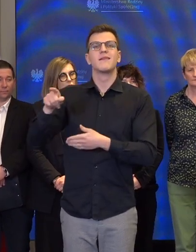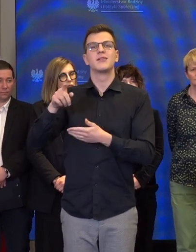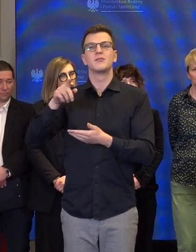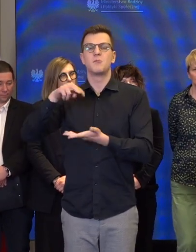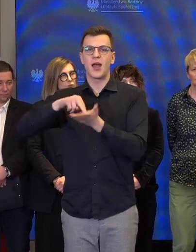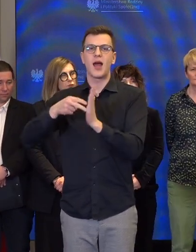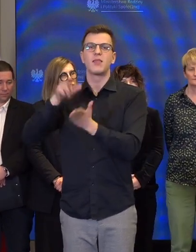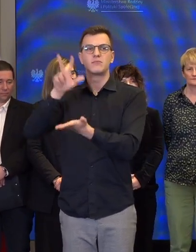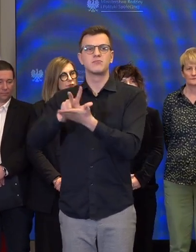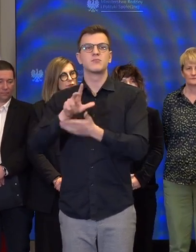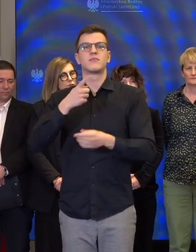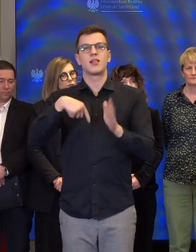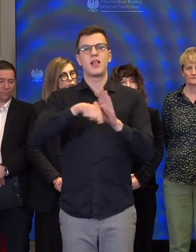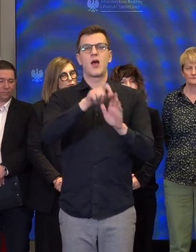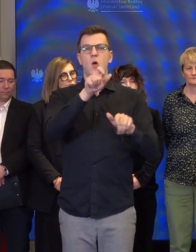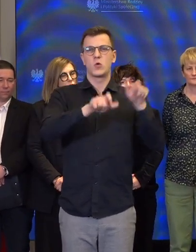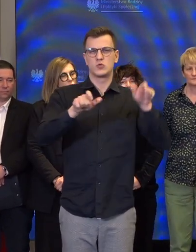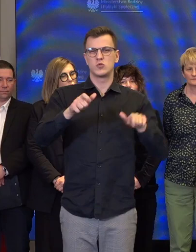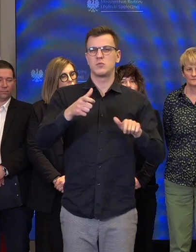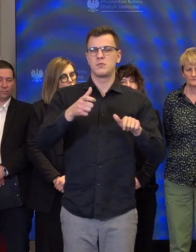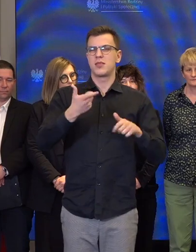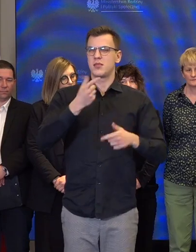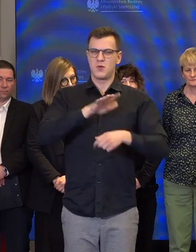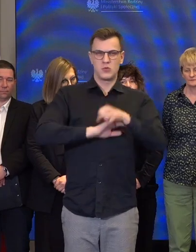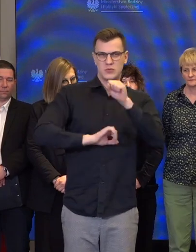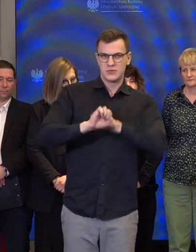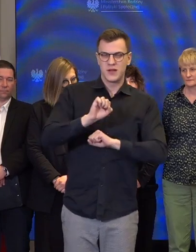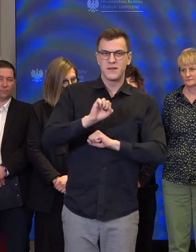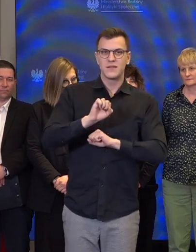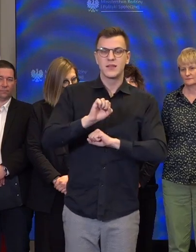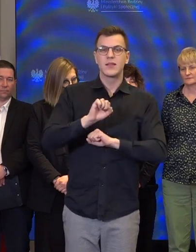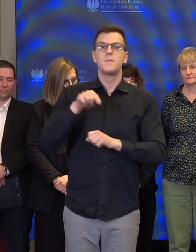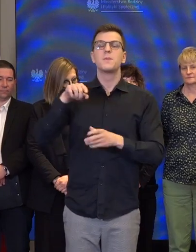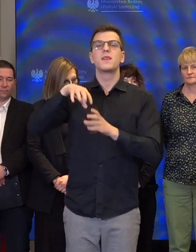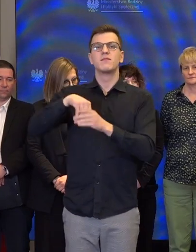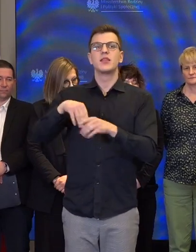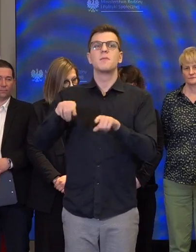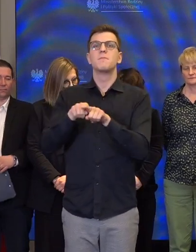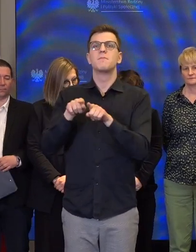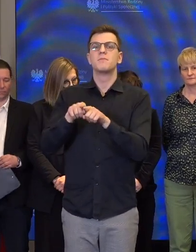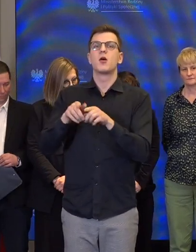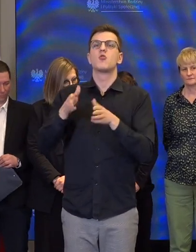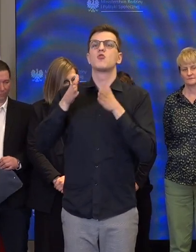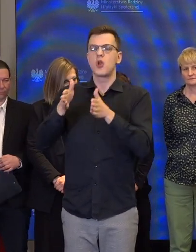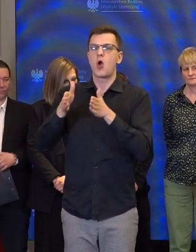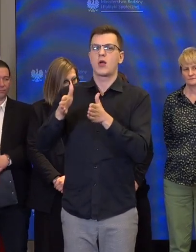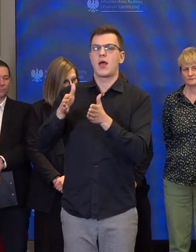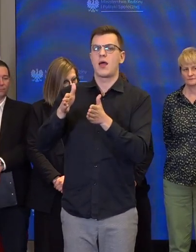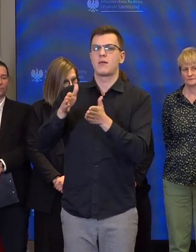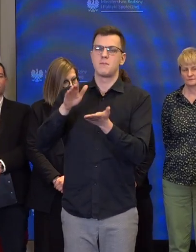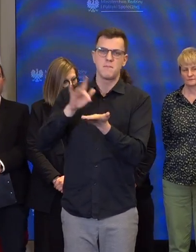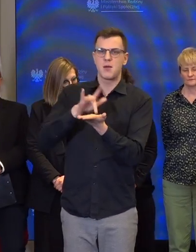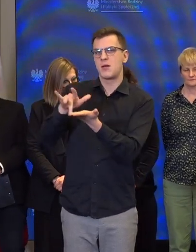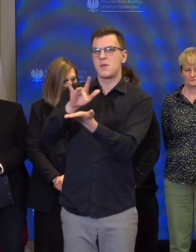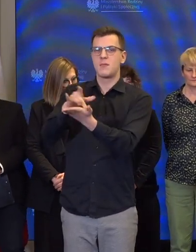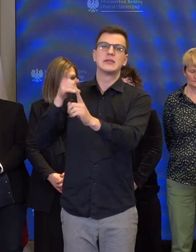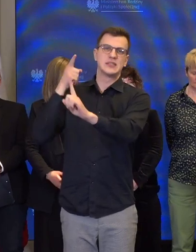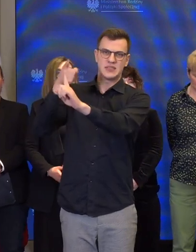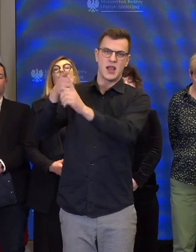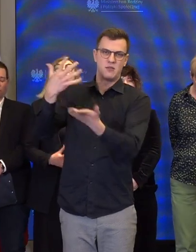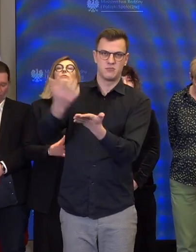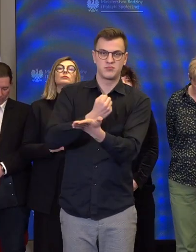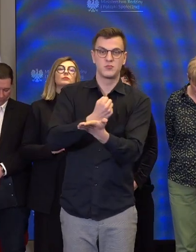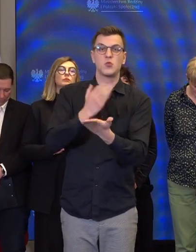osób niepełnosprawnych, która pokazuje mapę drogową dojścia. Wiele już zostało zrobione.